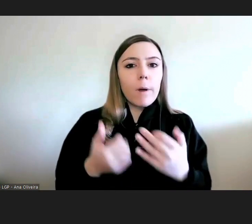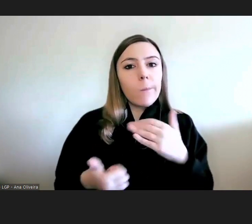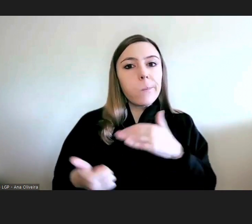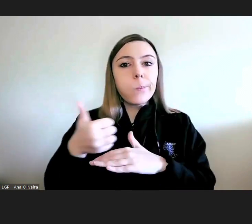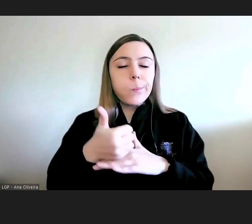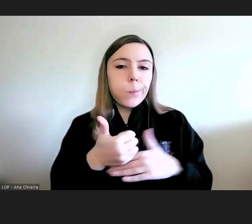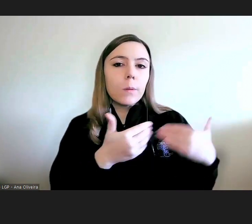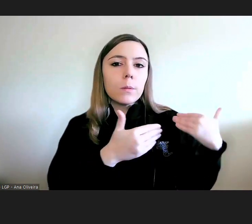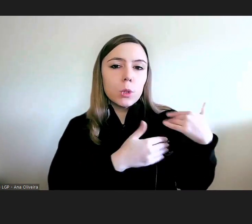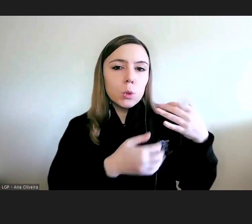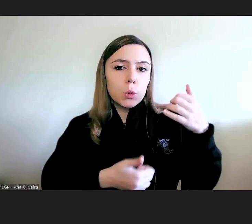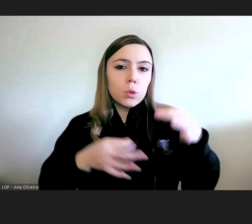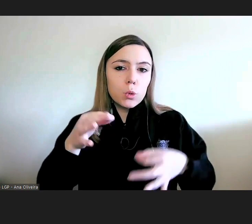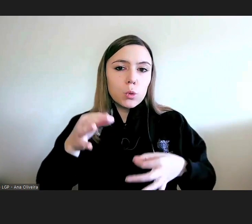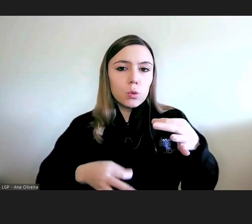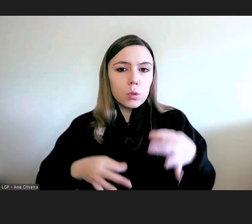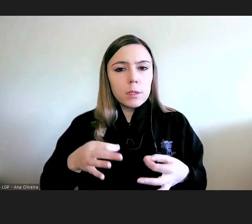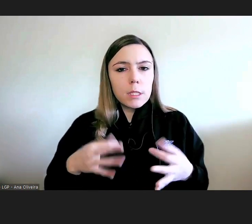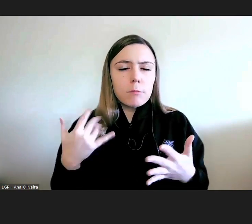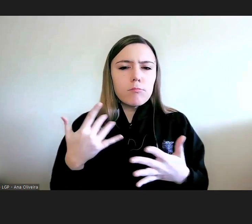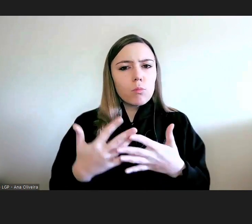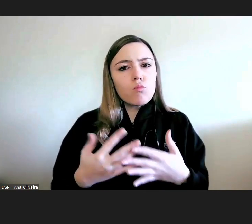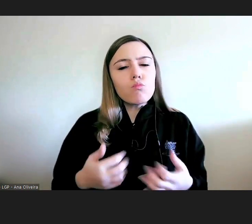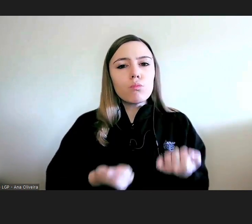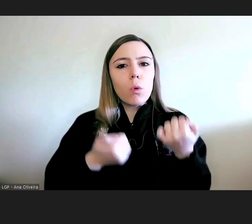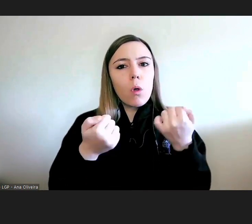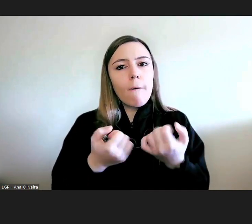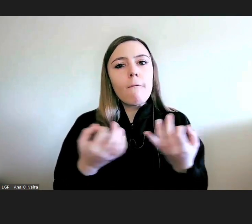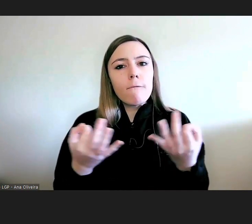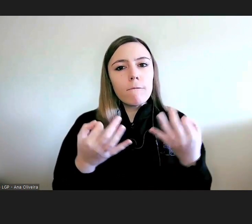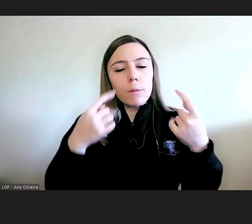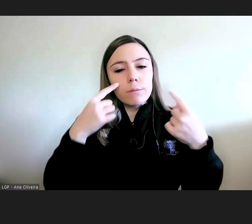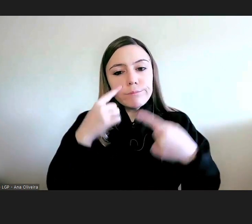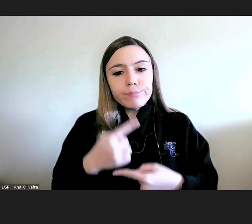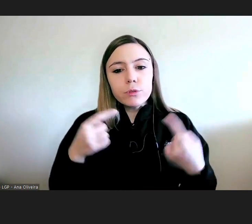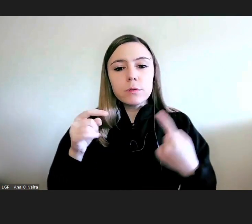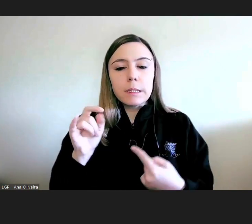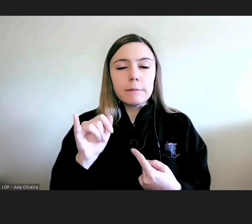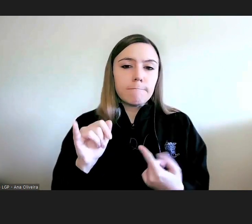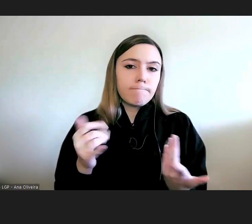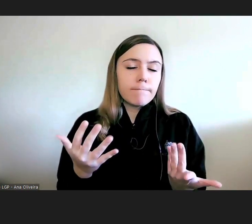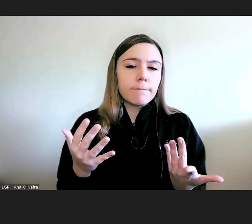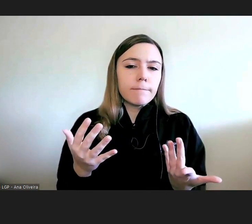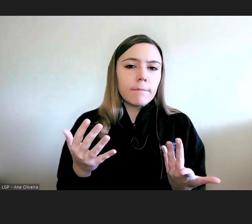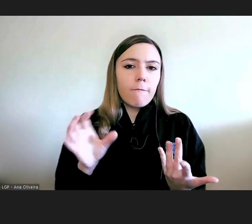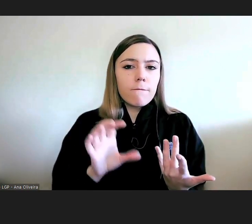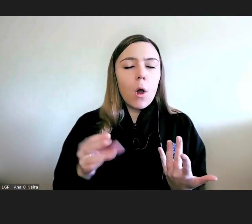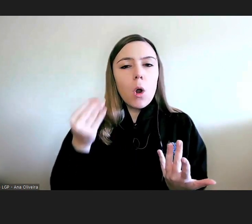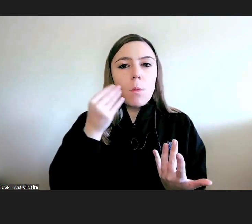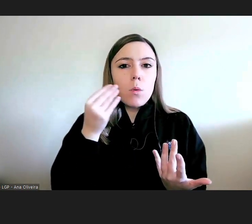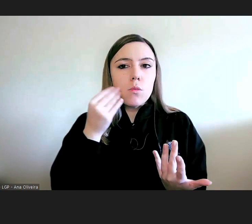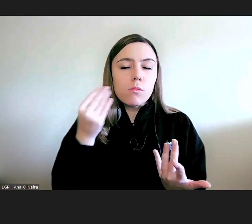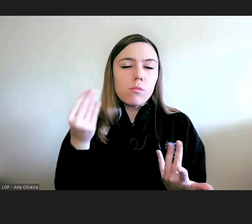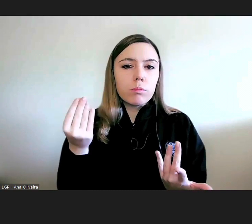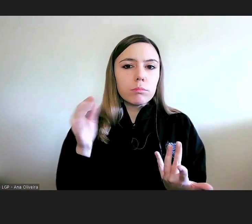conseguido garantir a sua qualificação enquanto entidade detentora de um estatuto